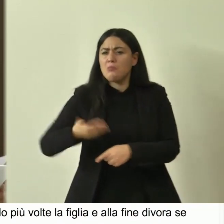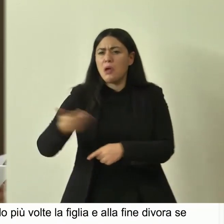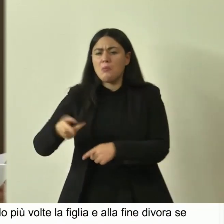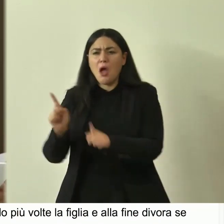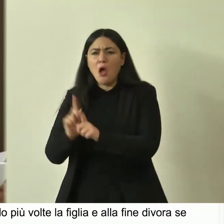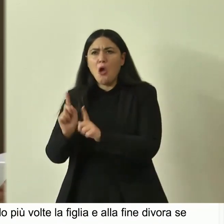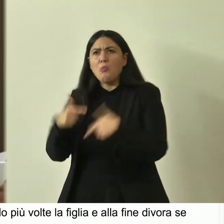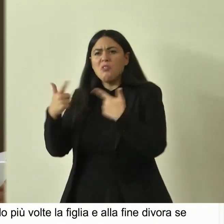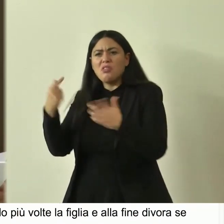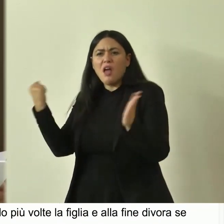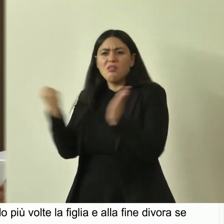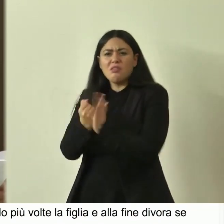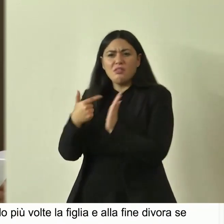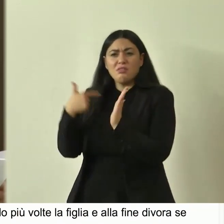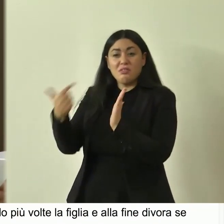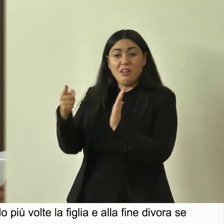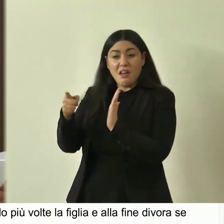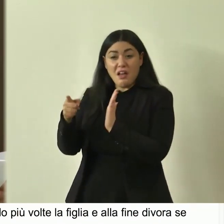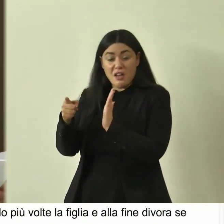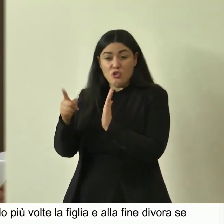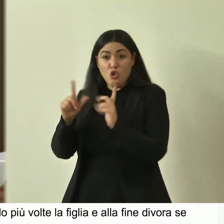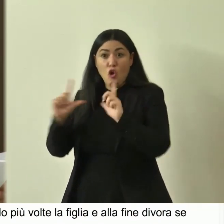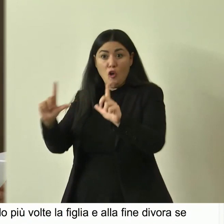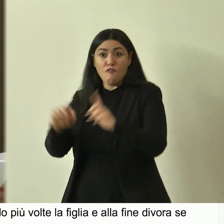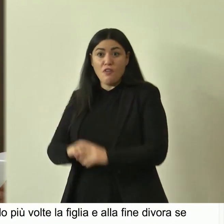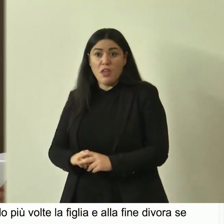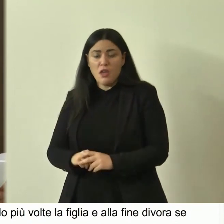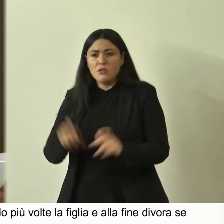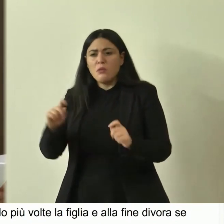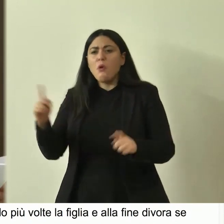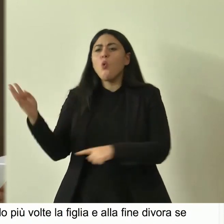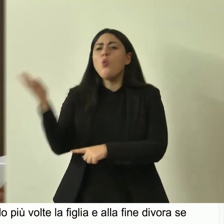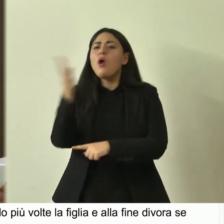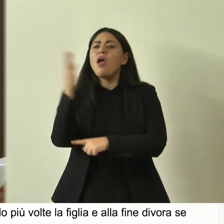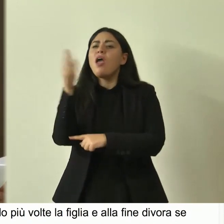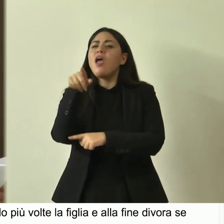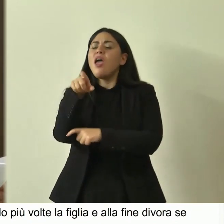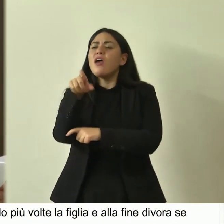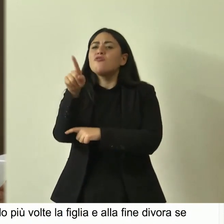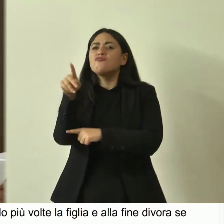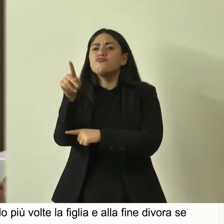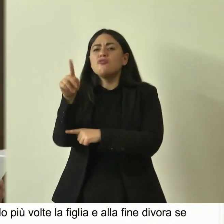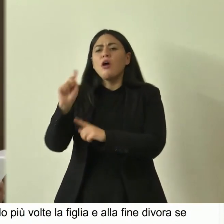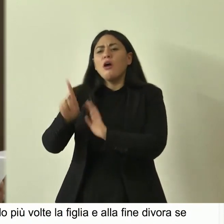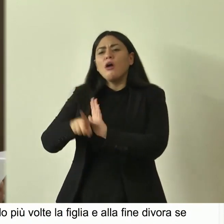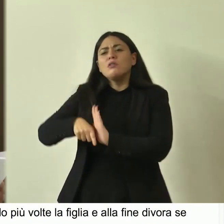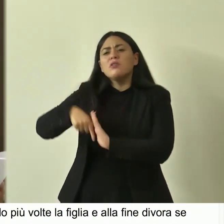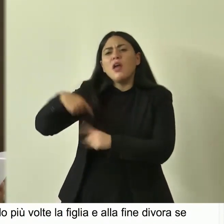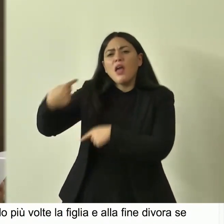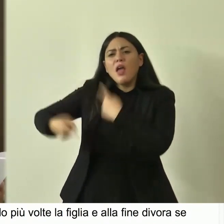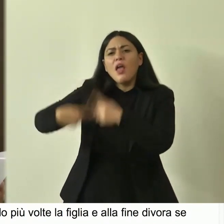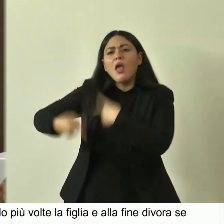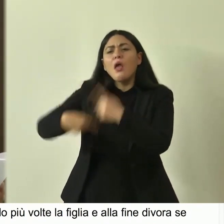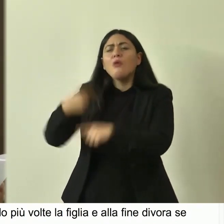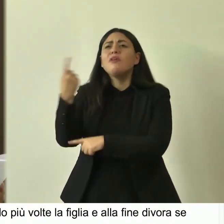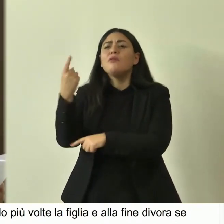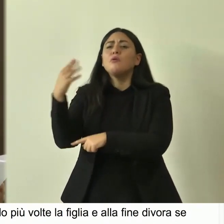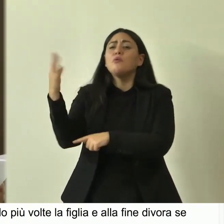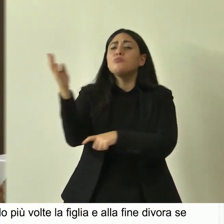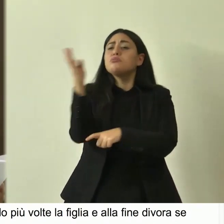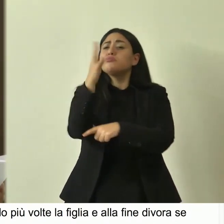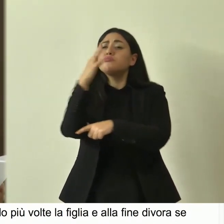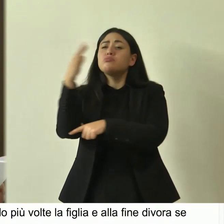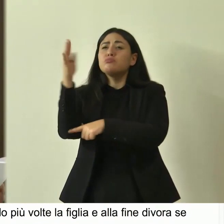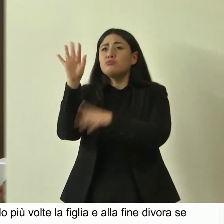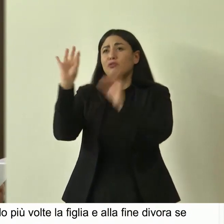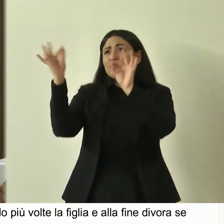Lì si ageva una quercia immensa secolare che era lei da sola un bosco e aveva tutto intorno al fusto addobbi di